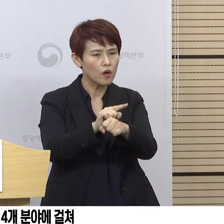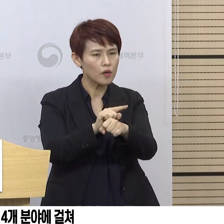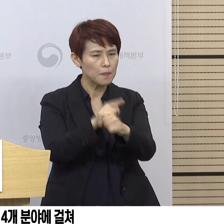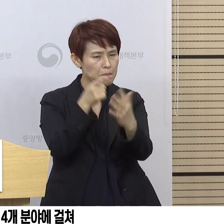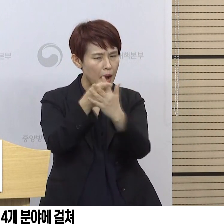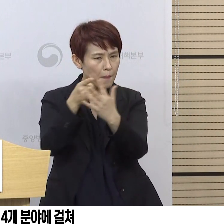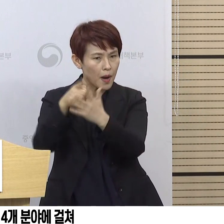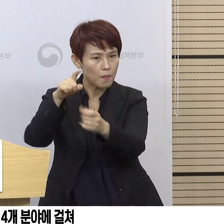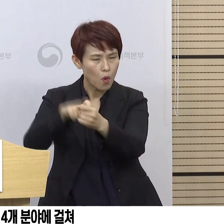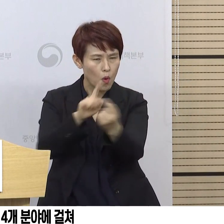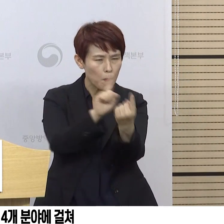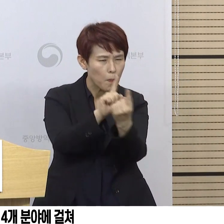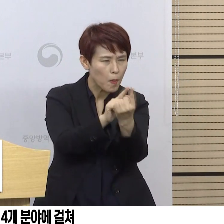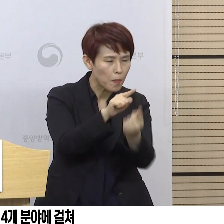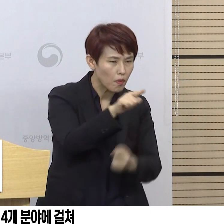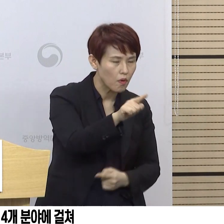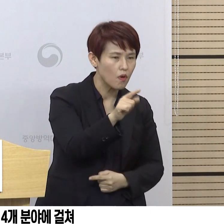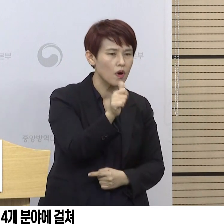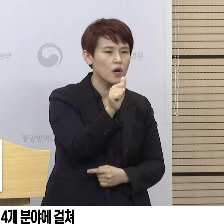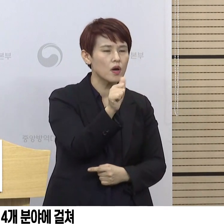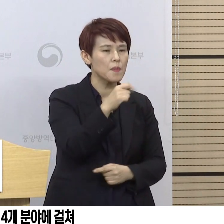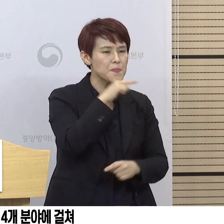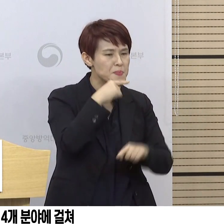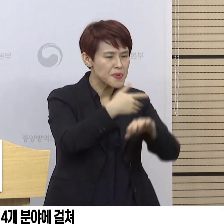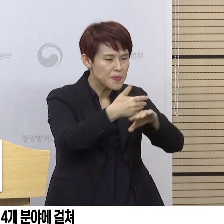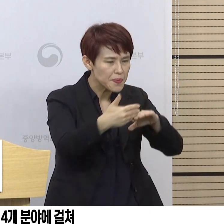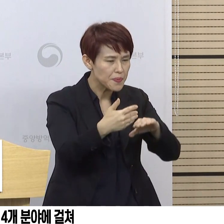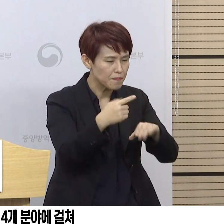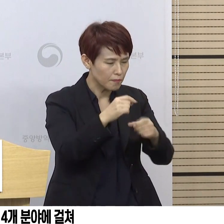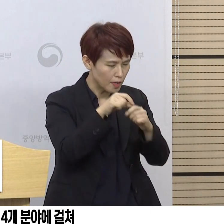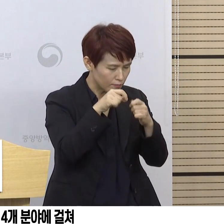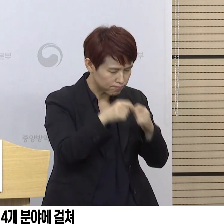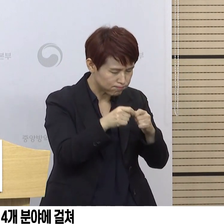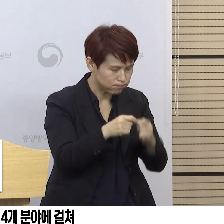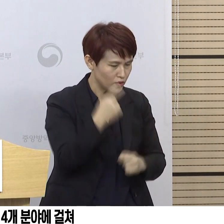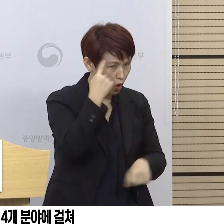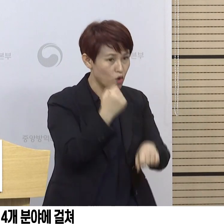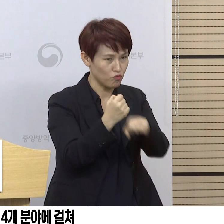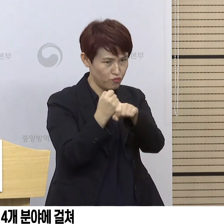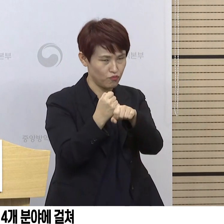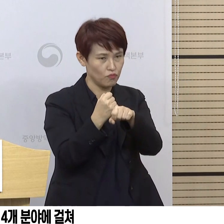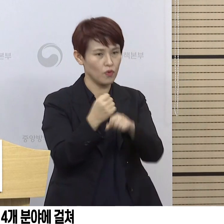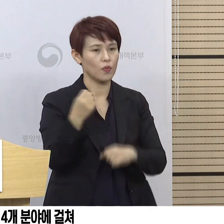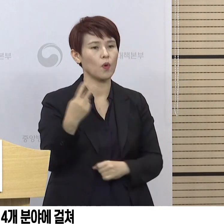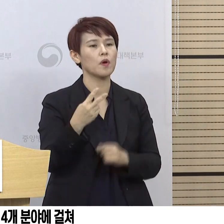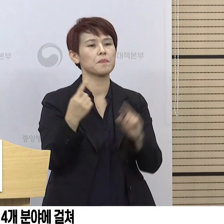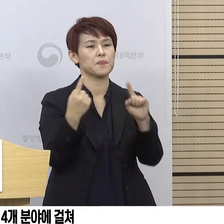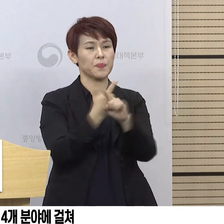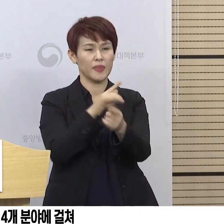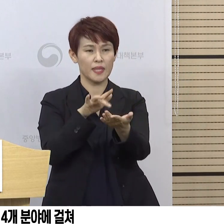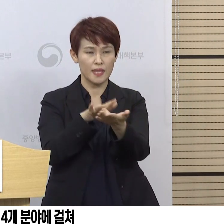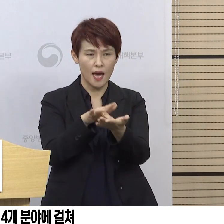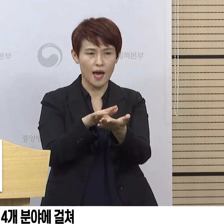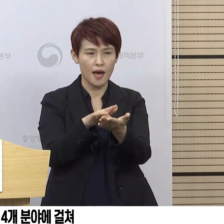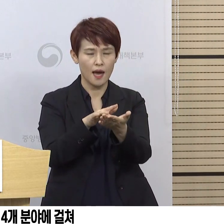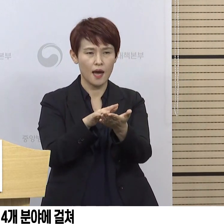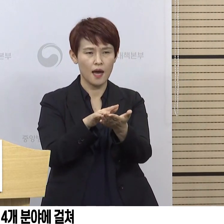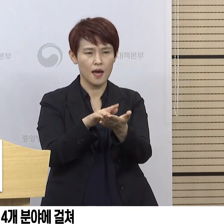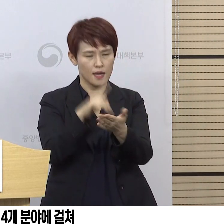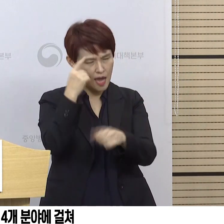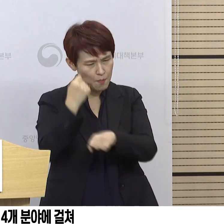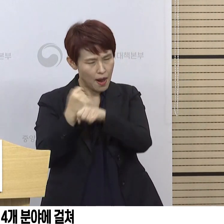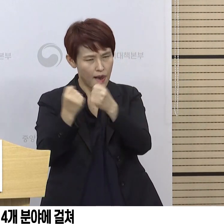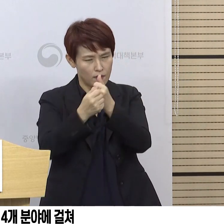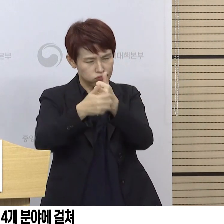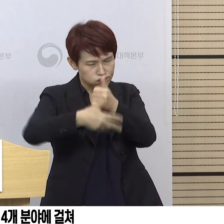접촉자 대상 혈청 역학적 연구 마지막으로는 백신의 후보물질 개발 등 4개 분야에